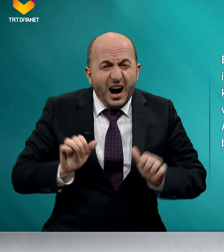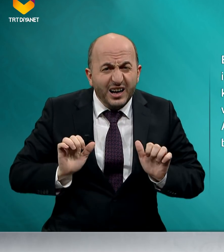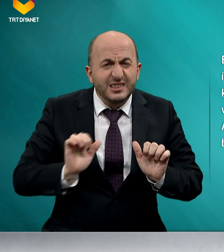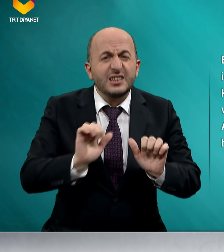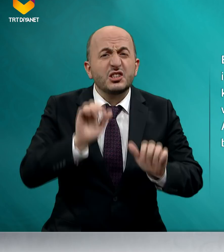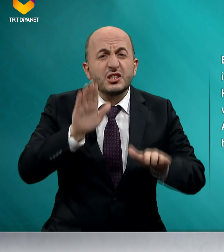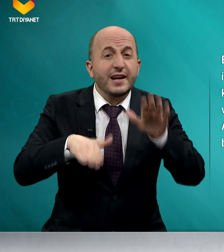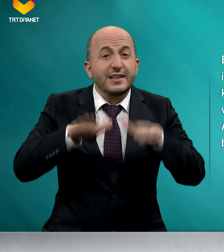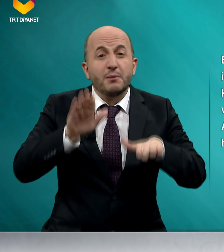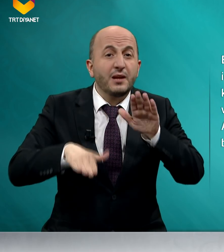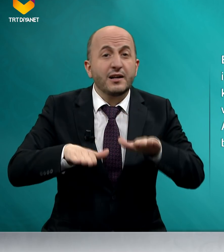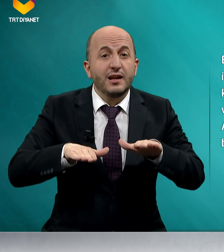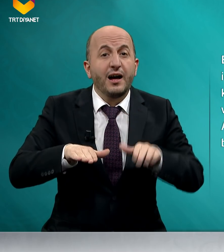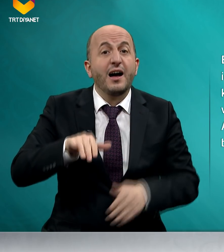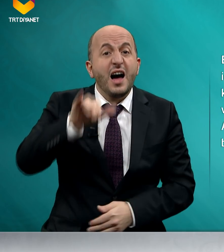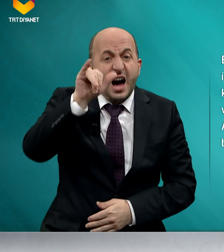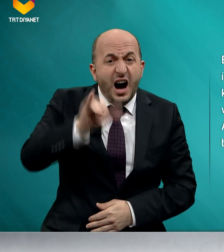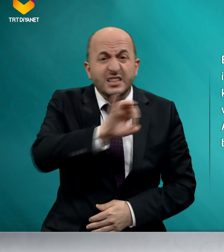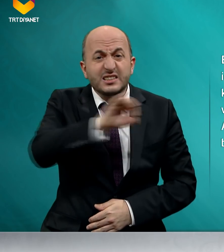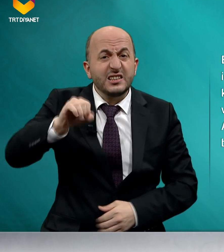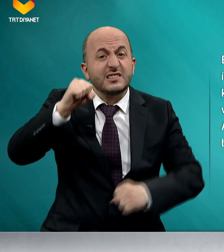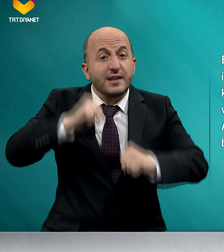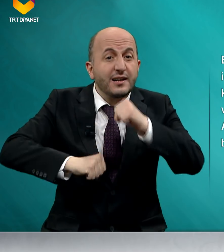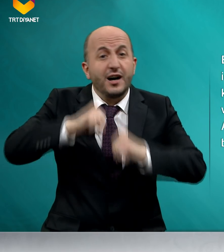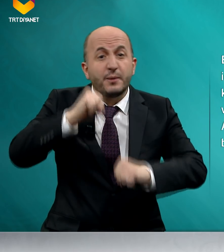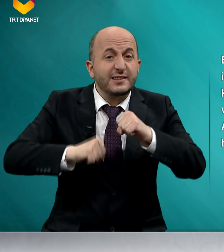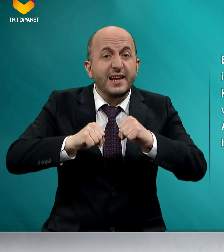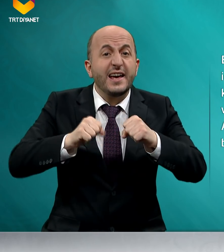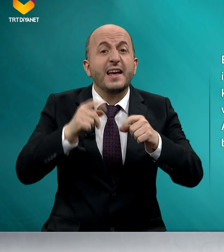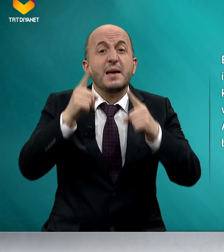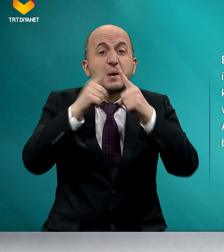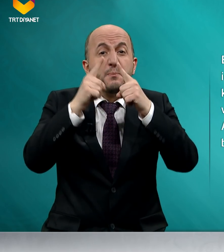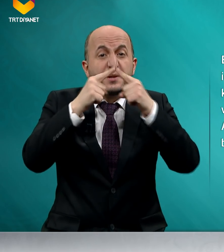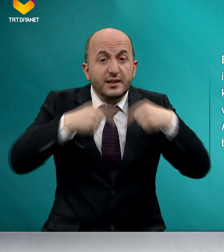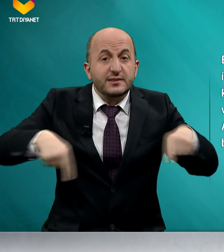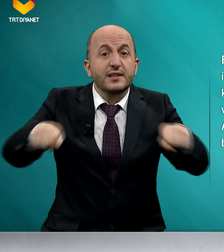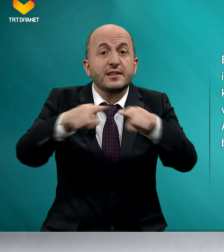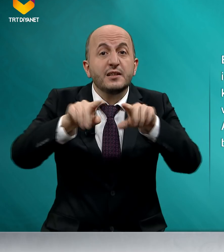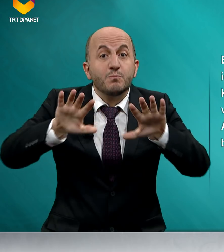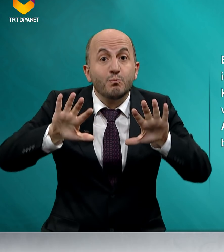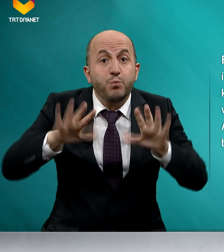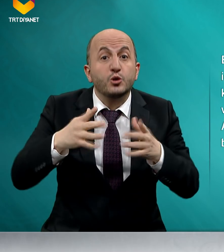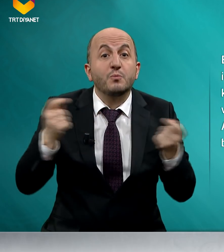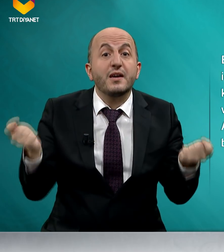Aldatıcı reklamlarla, haksız rekabetle piyasayı bozmaya